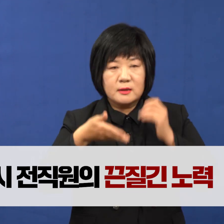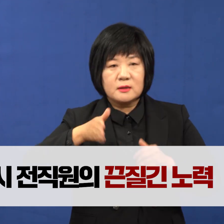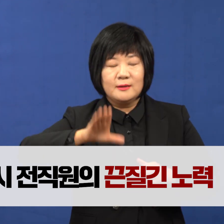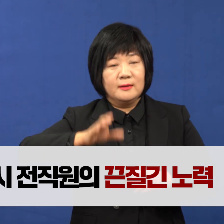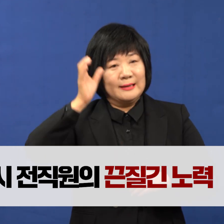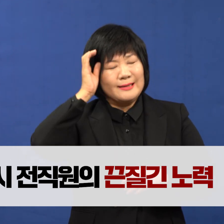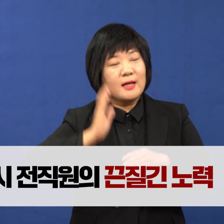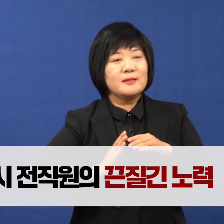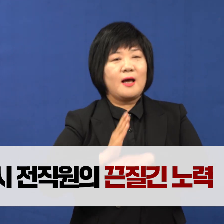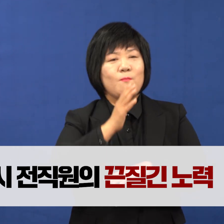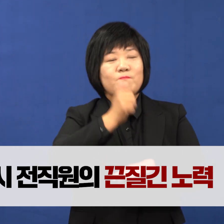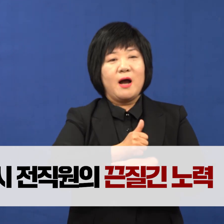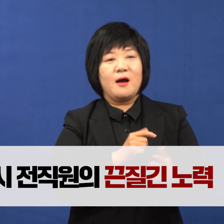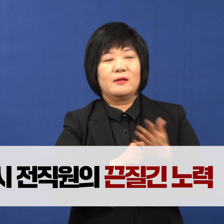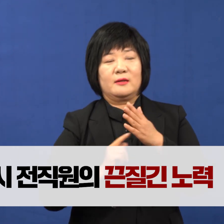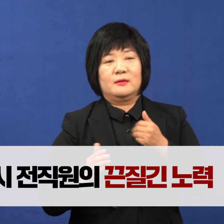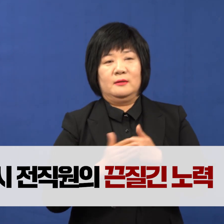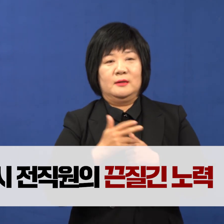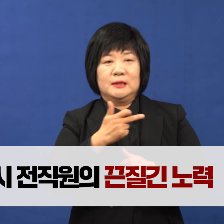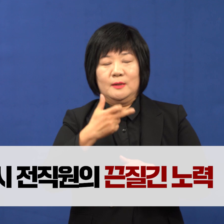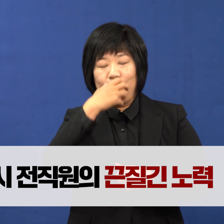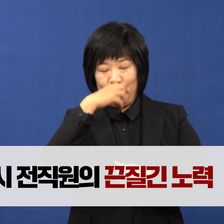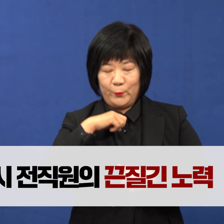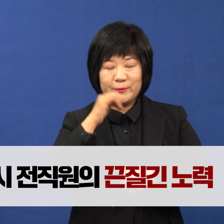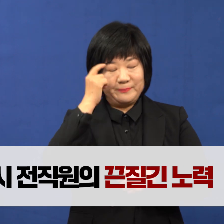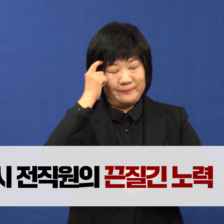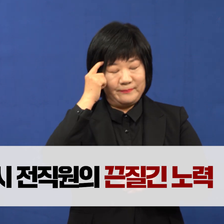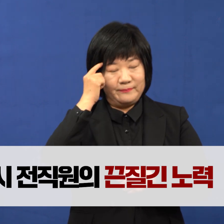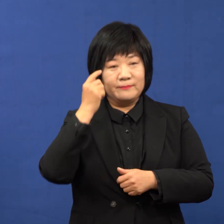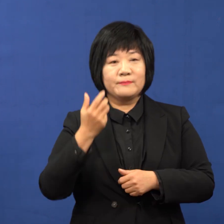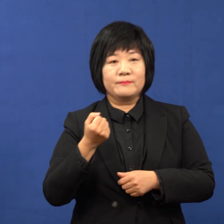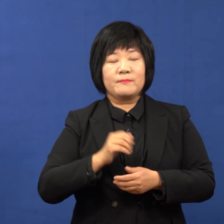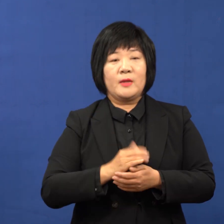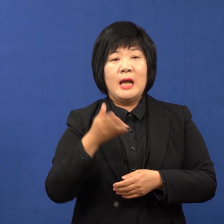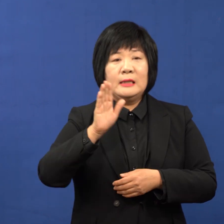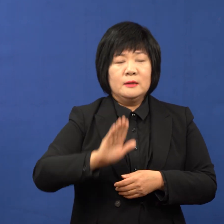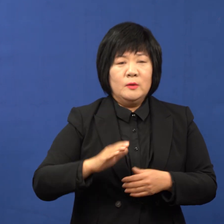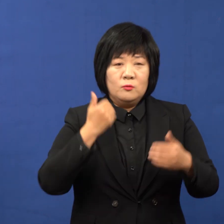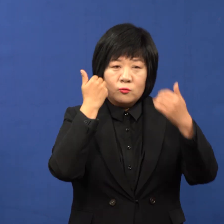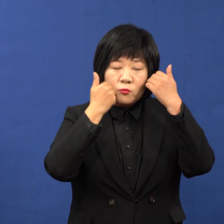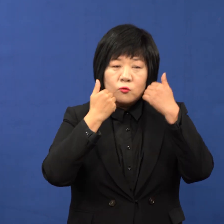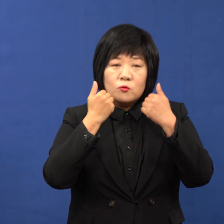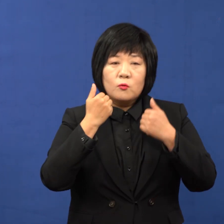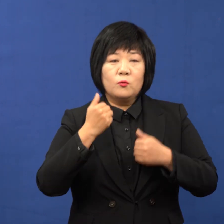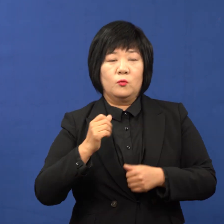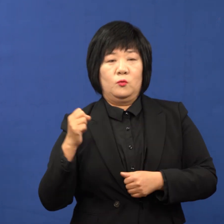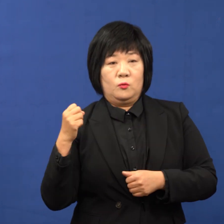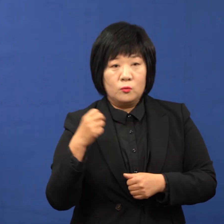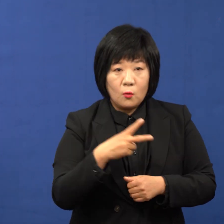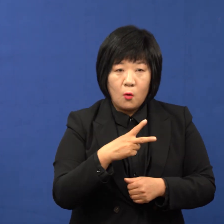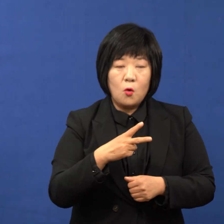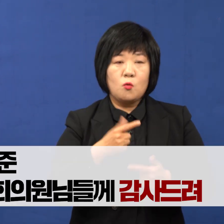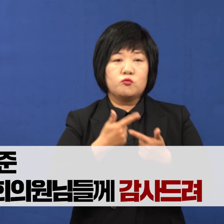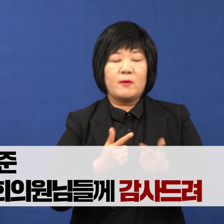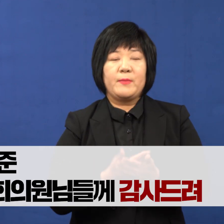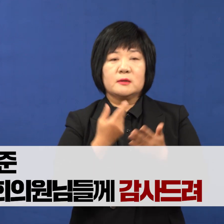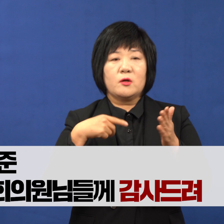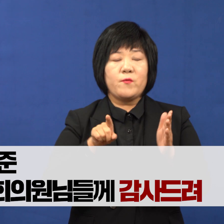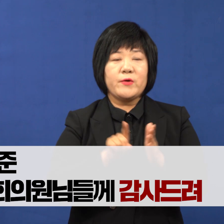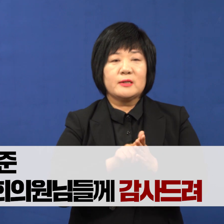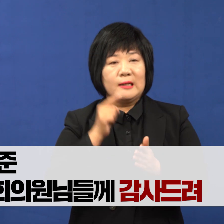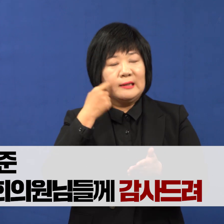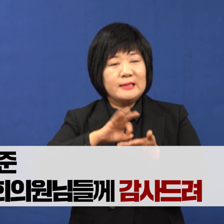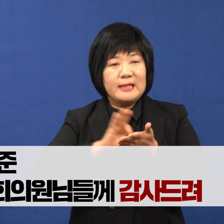이상의 성과를 거두었기에 큰 보람도 느낍니다. 그러나 그 누구보다도 부산 발전을 위한 예산 확보에 서로